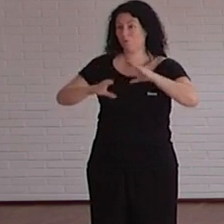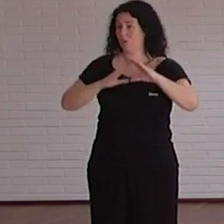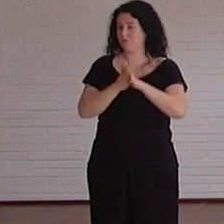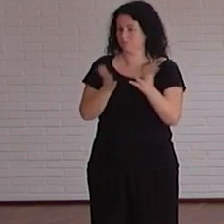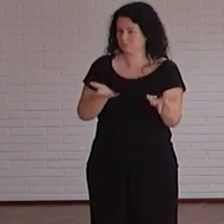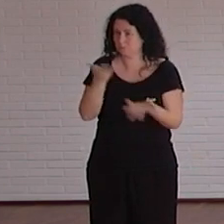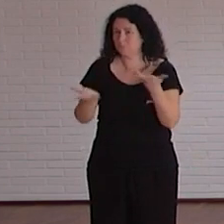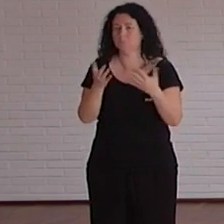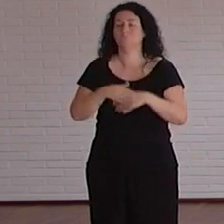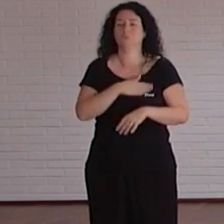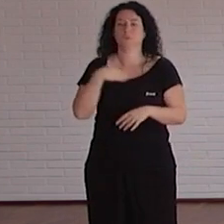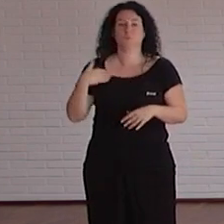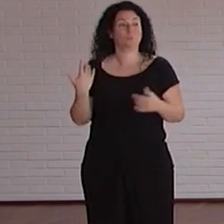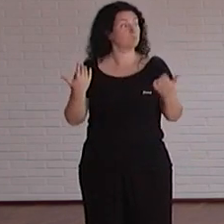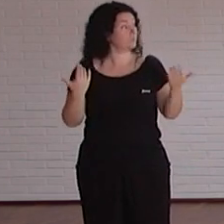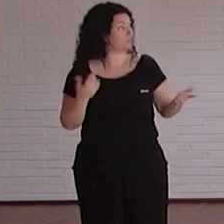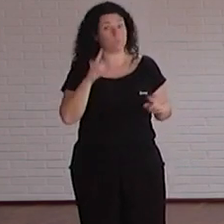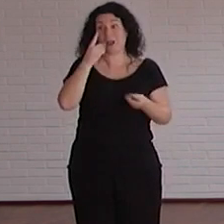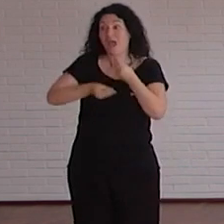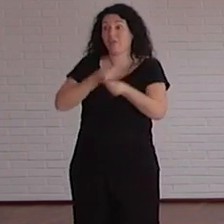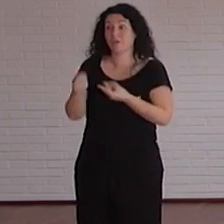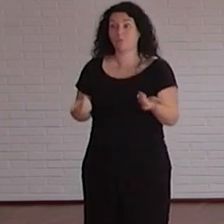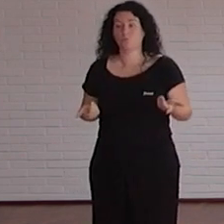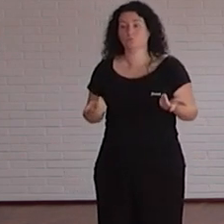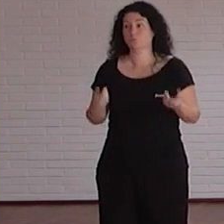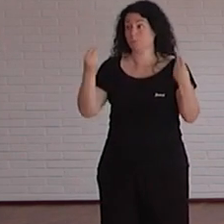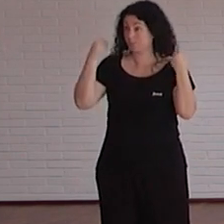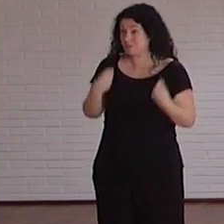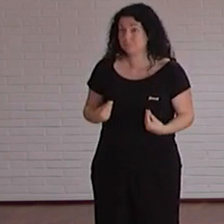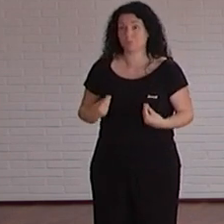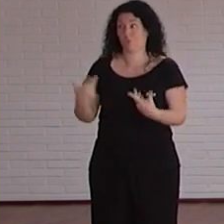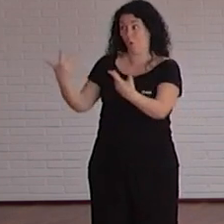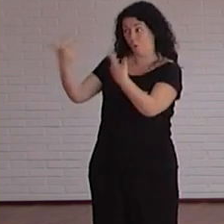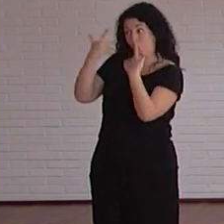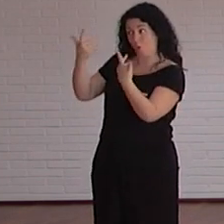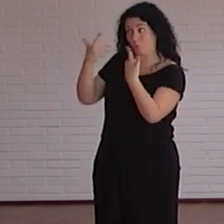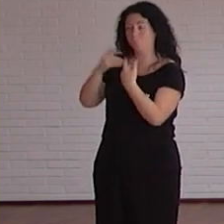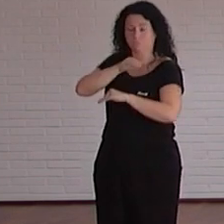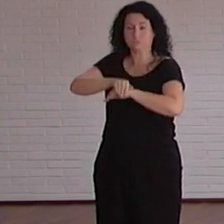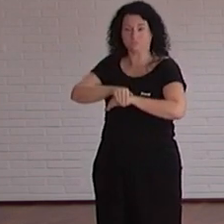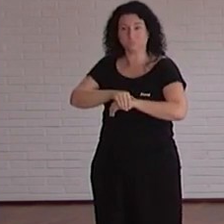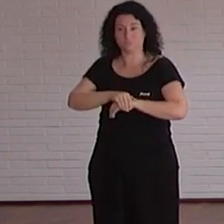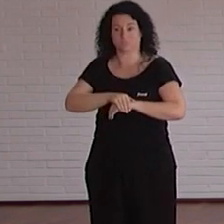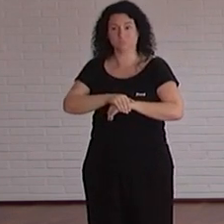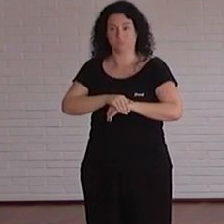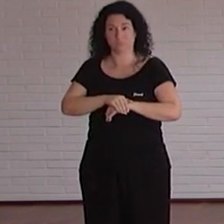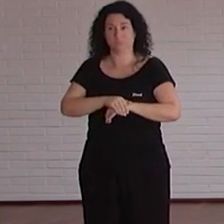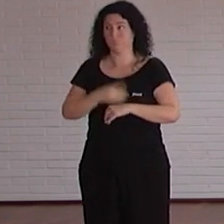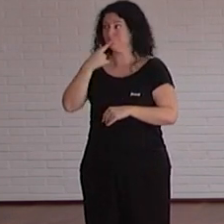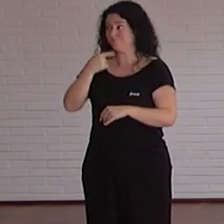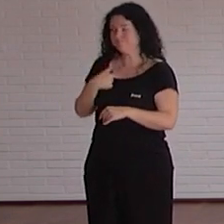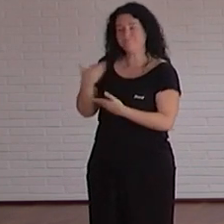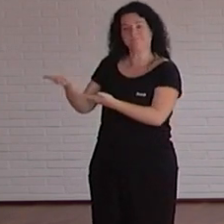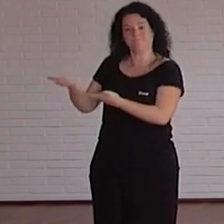entonces ¿qué es lo que hacemos? primero atender a las recomendaciones que nos hacéis implementar todo lo que nos